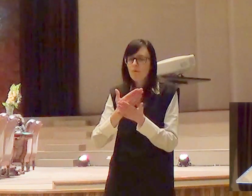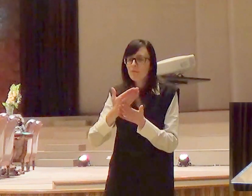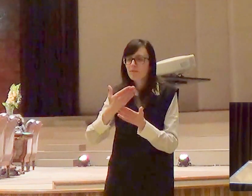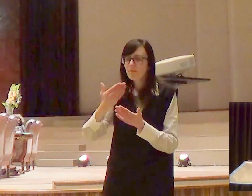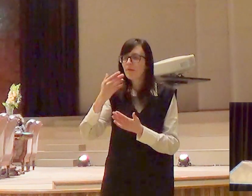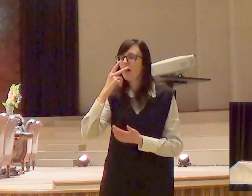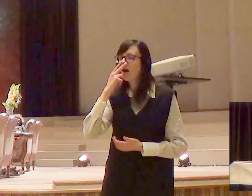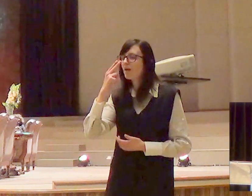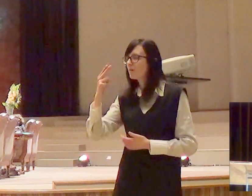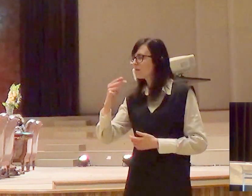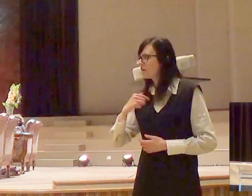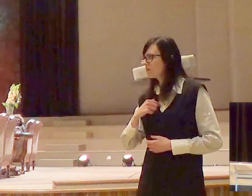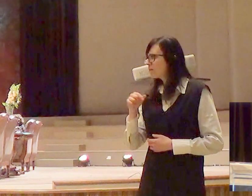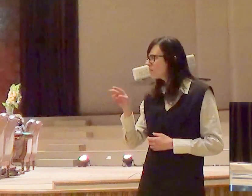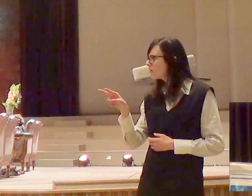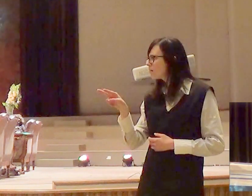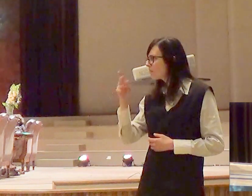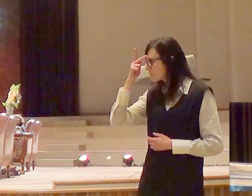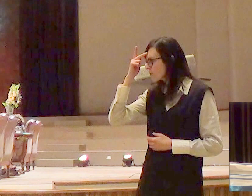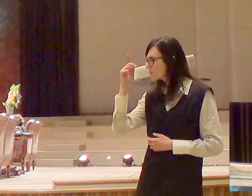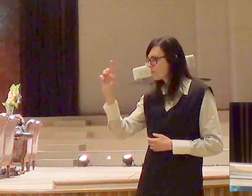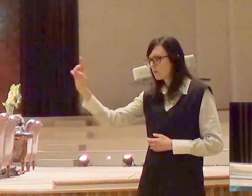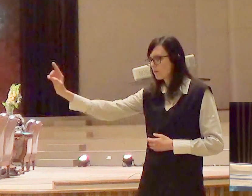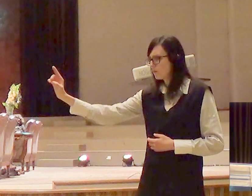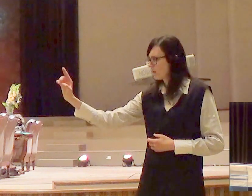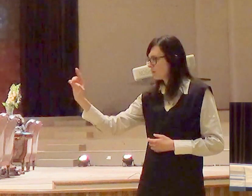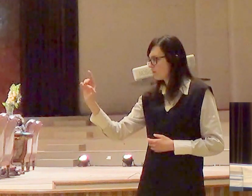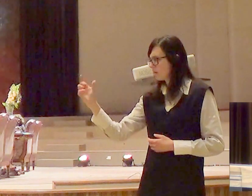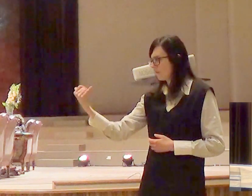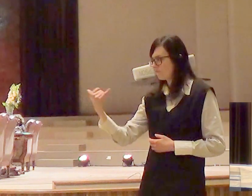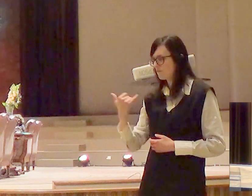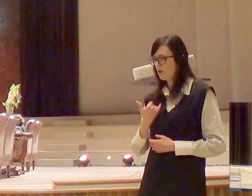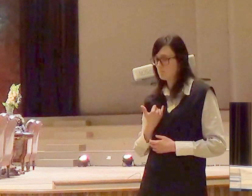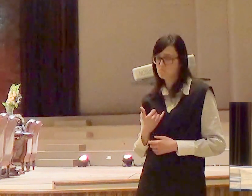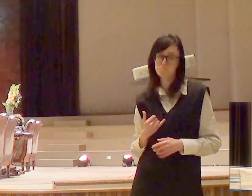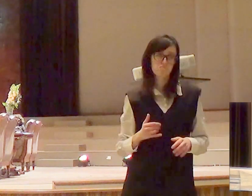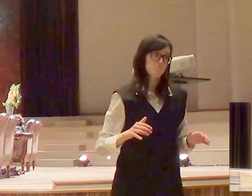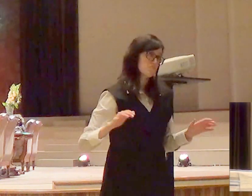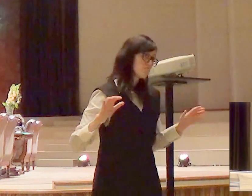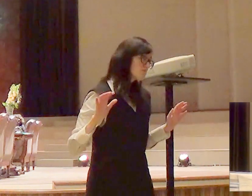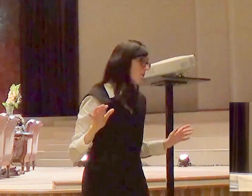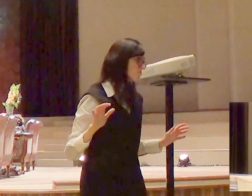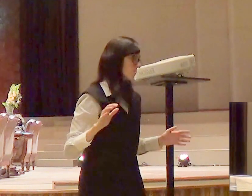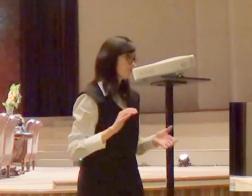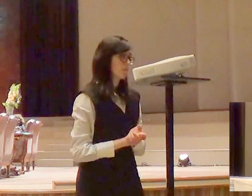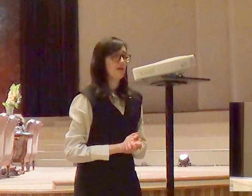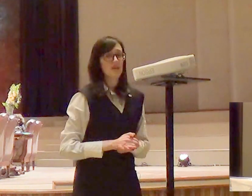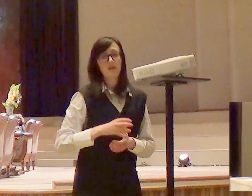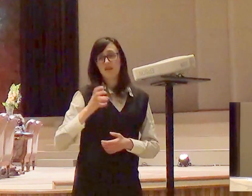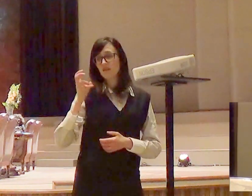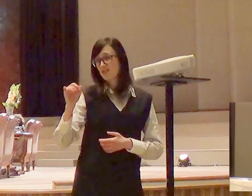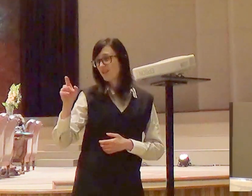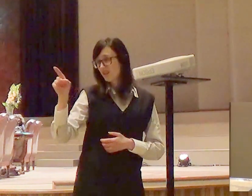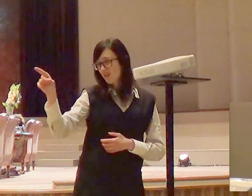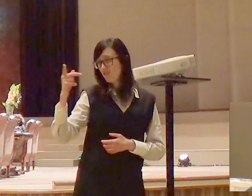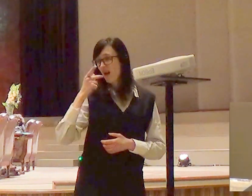as pessoas perto da gente dizendo, bom, se é assim e se está tudo errado, a gente tem que tomar uma atitude.